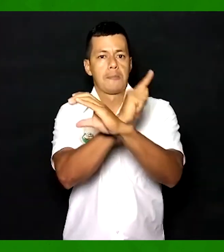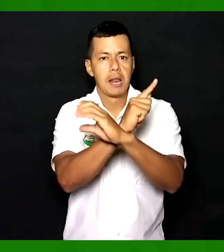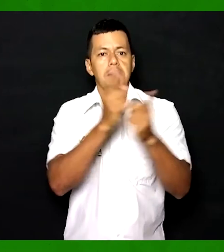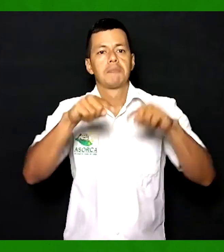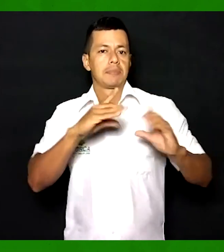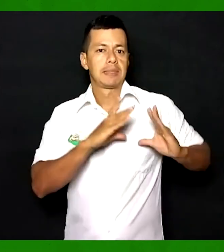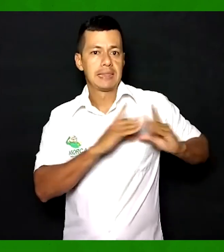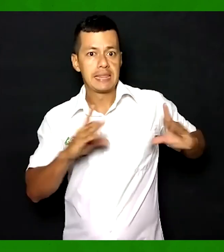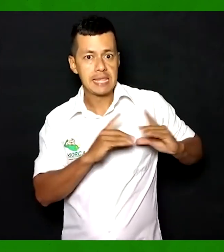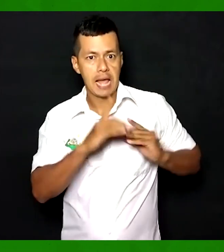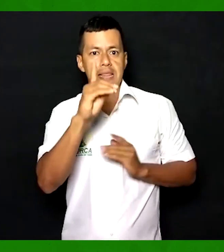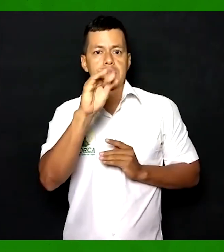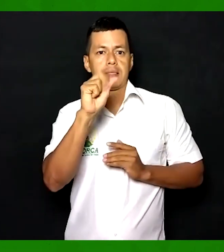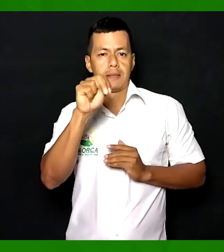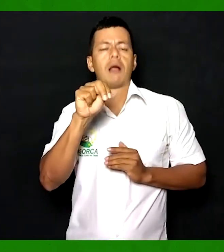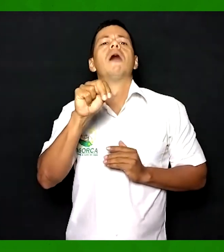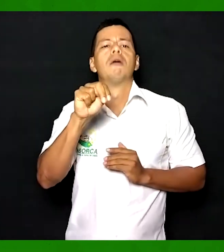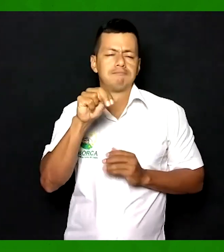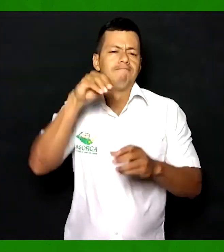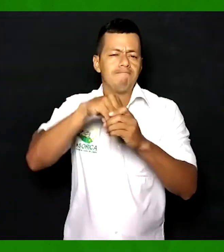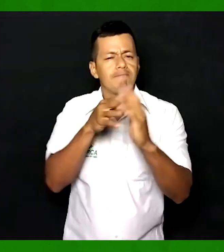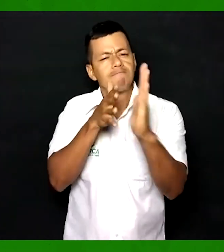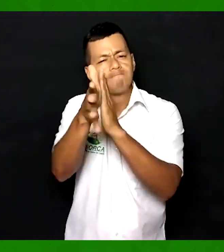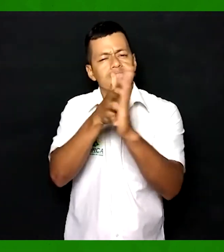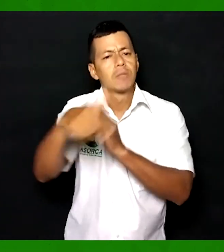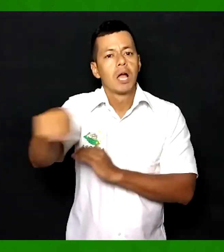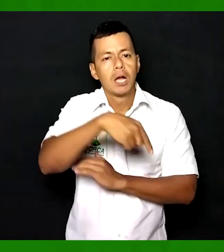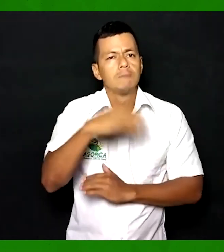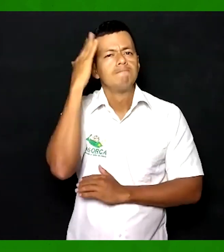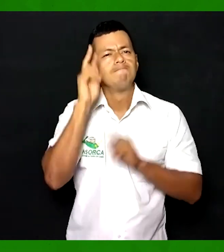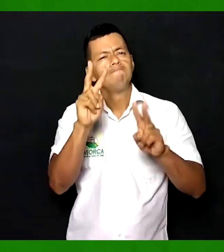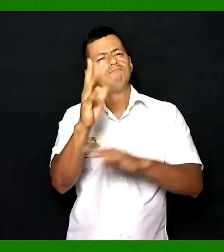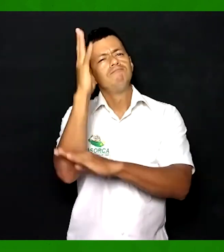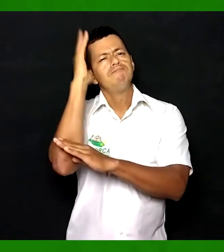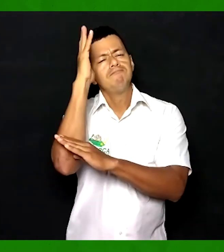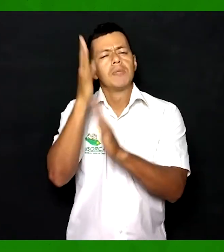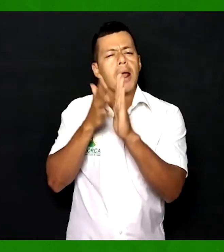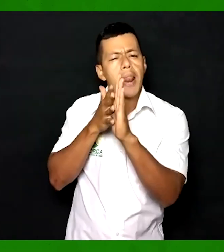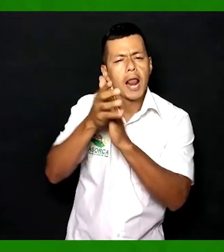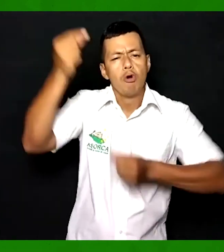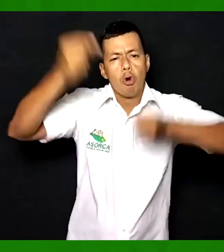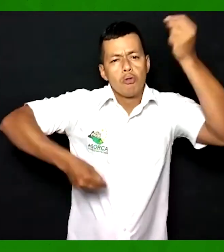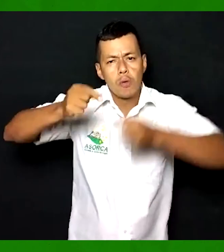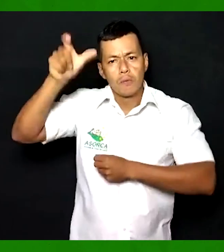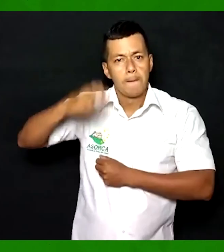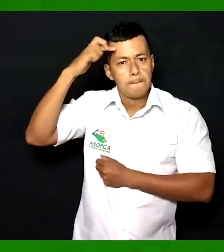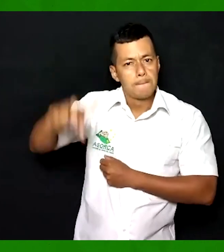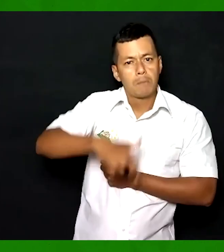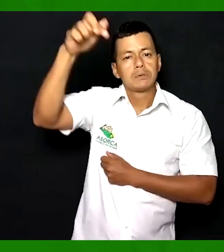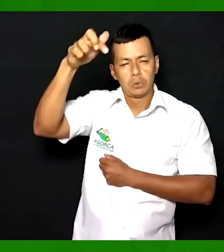y Comercio, para que la información estuviera completa. También el contador diera su informe a los asistentes